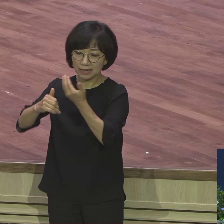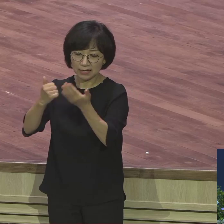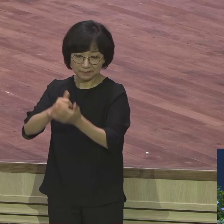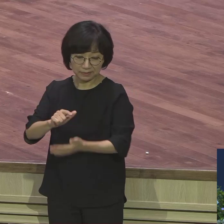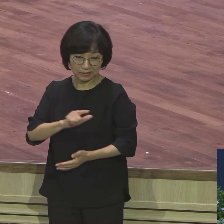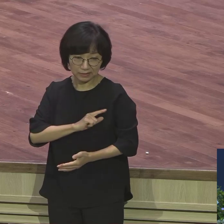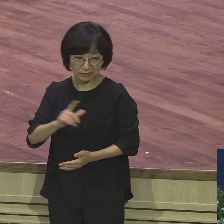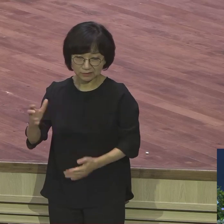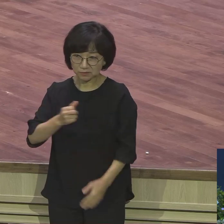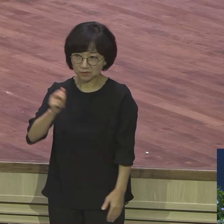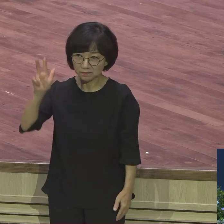그랬어요